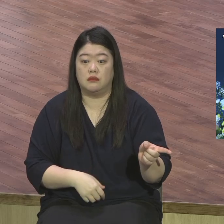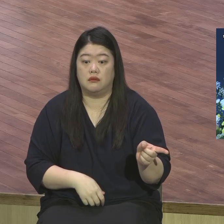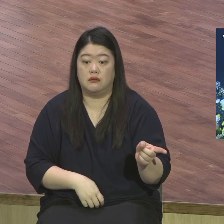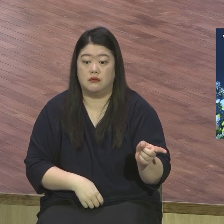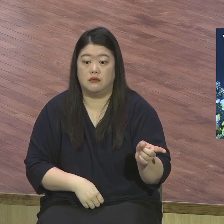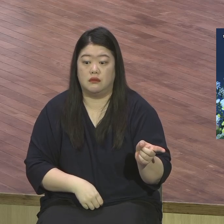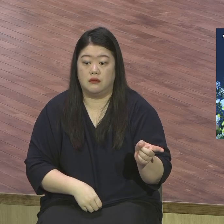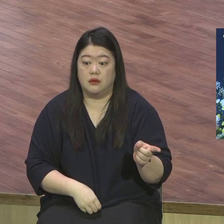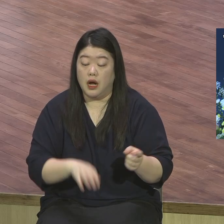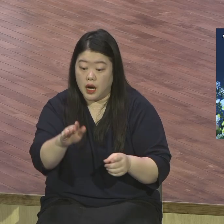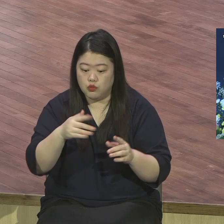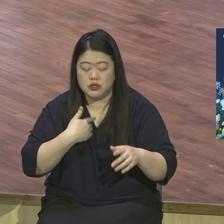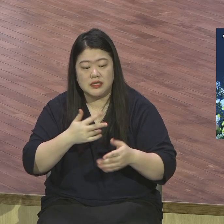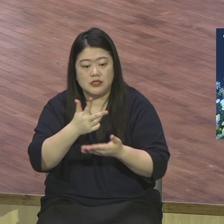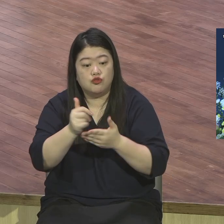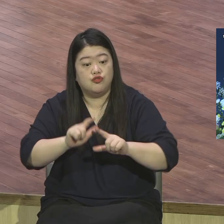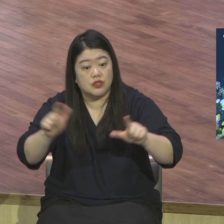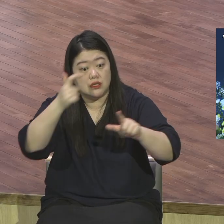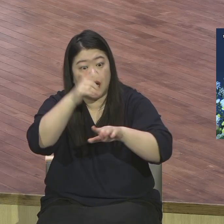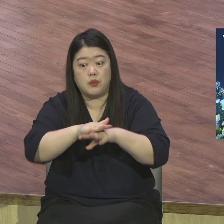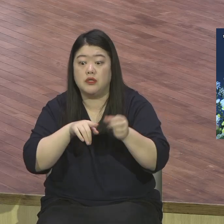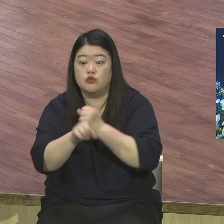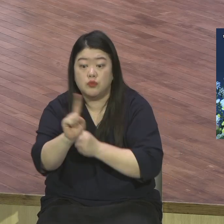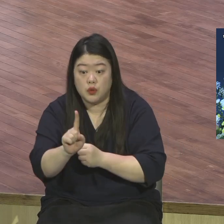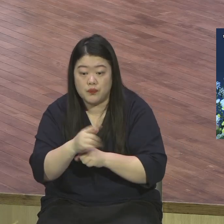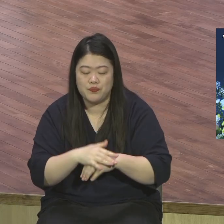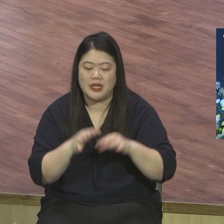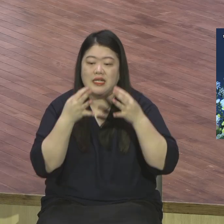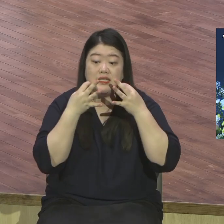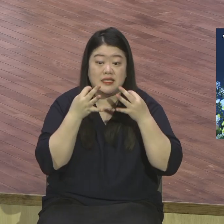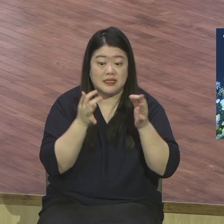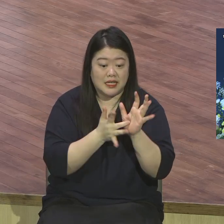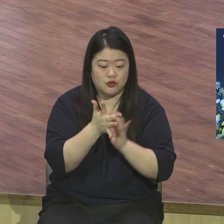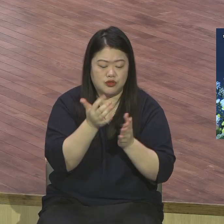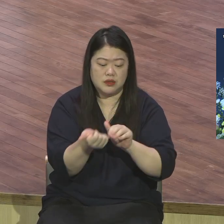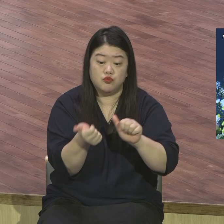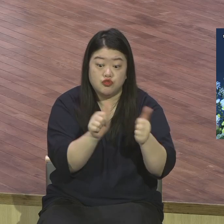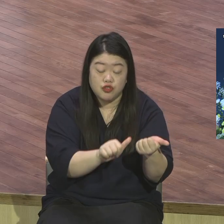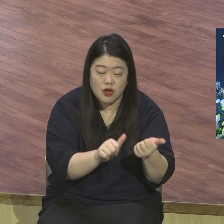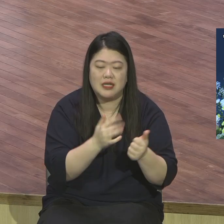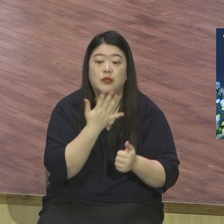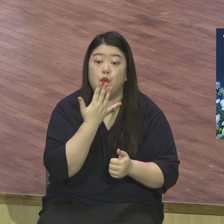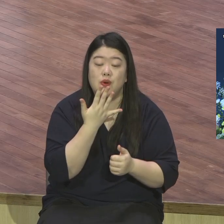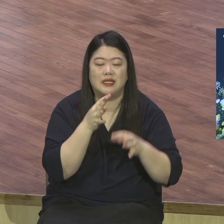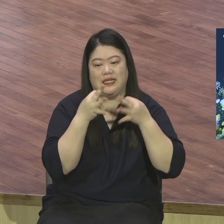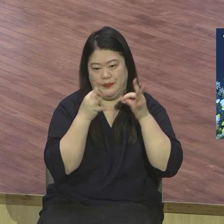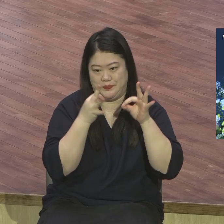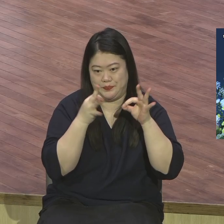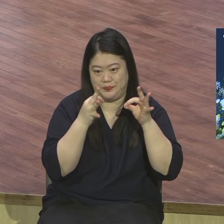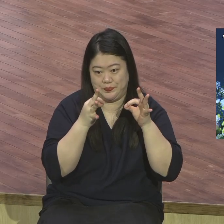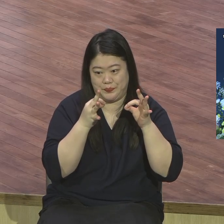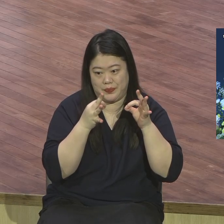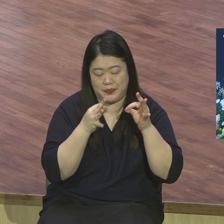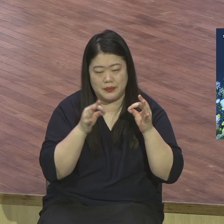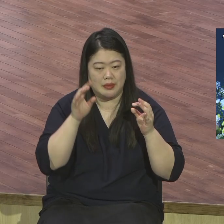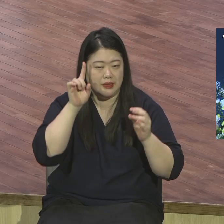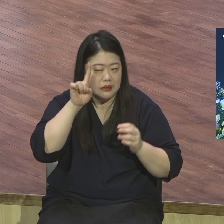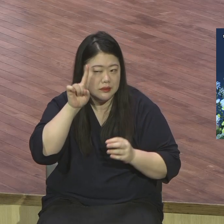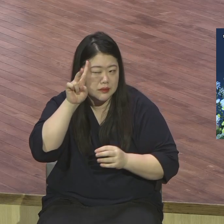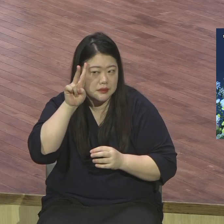십자가에 달려 돌아가시고 사흘 만에 사흘이 된 부활주일날 아침에 부활하시기 때문에 일요일날 아침에